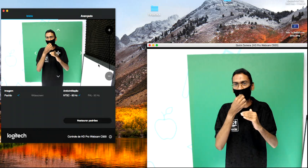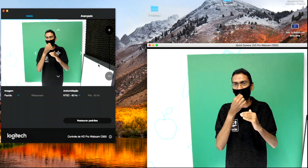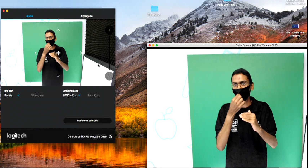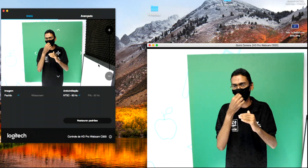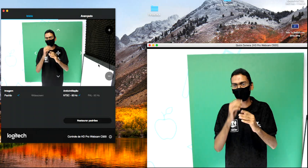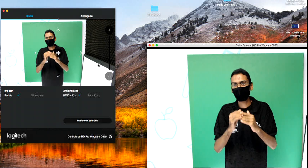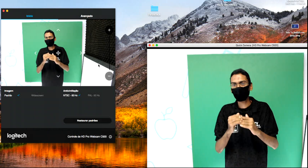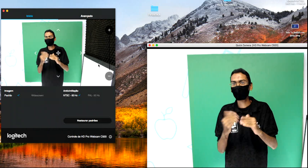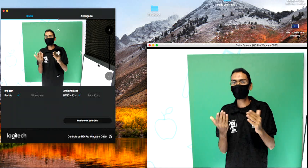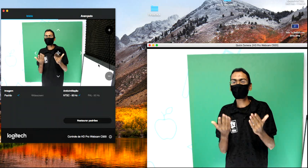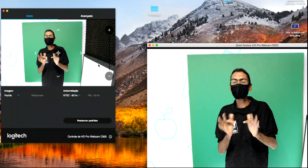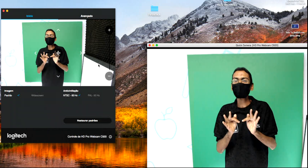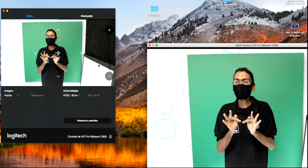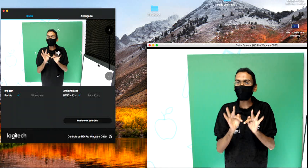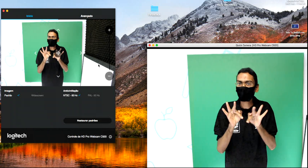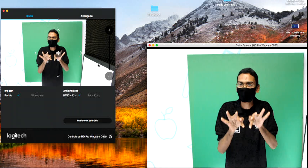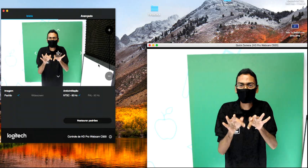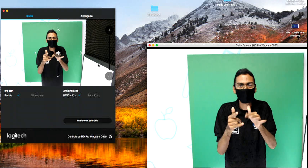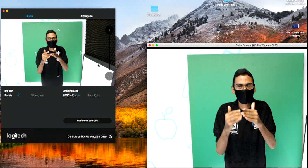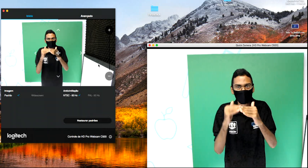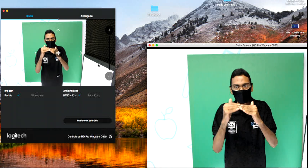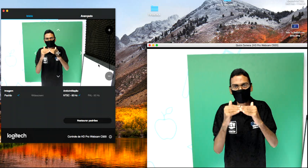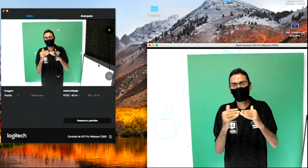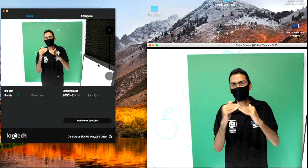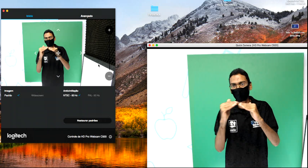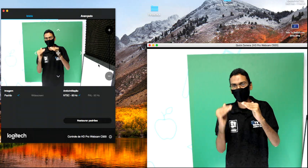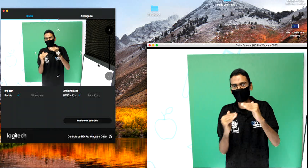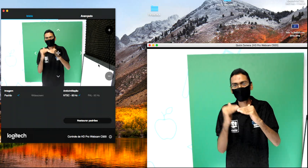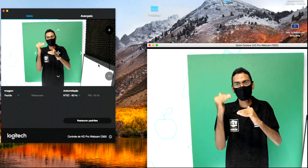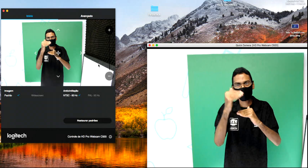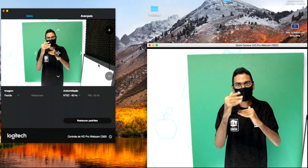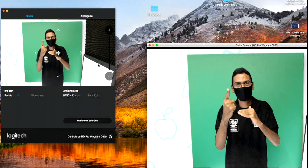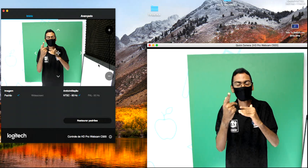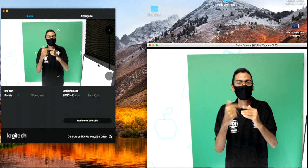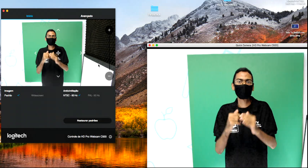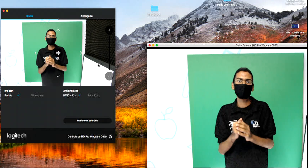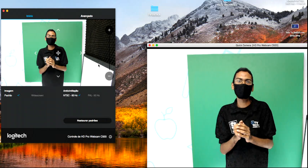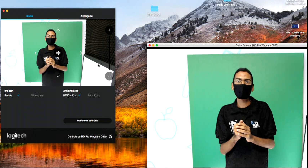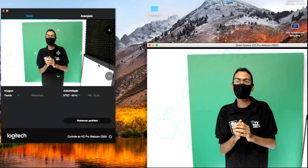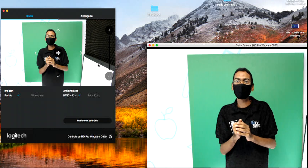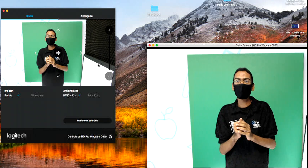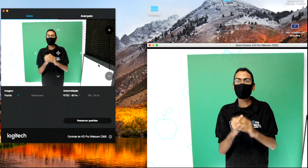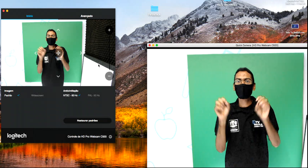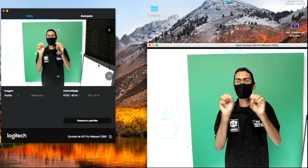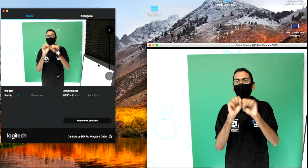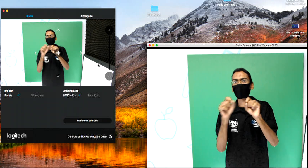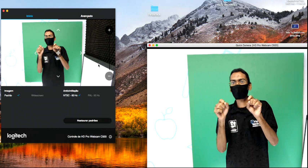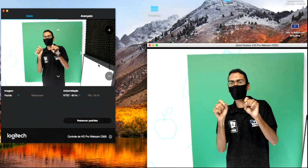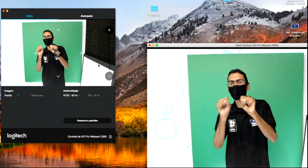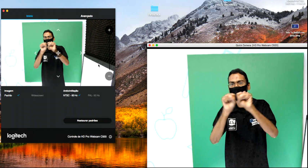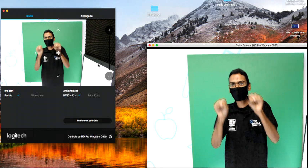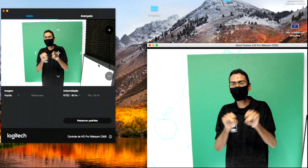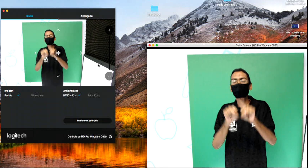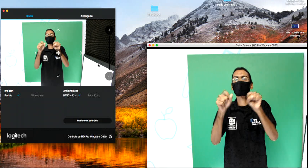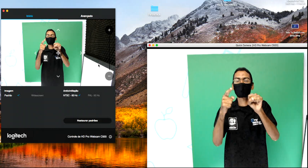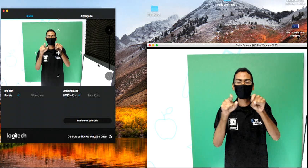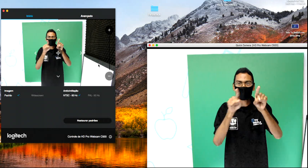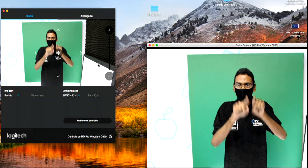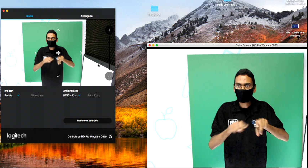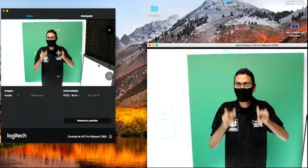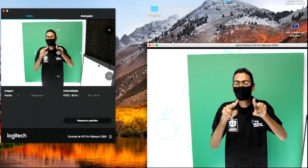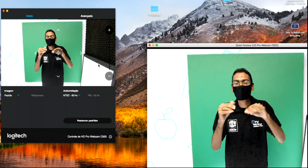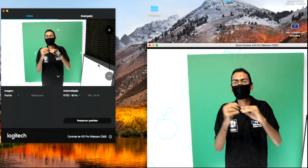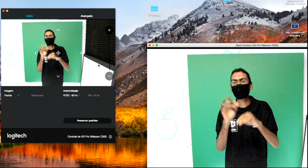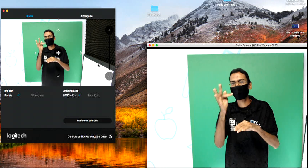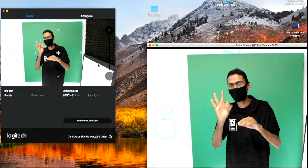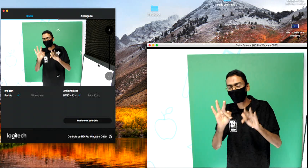A Baixa Idade Média é o declínio do sistema feudal e o início do desenvolvimento do capitalismo.